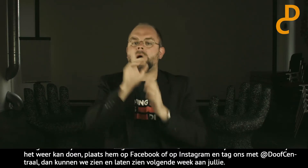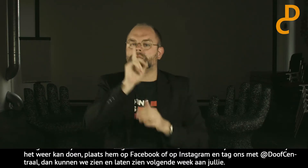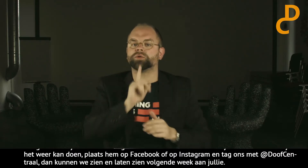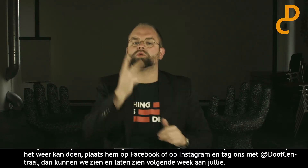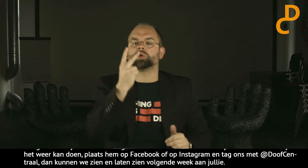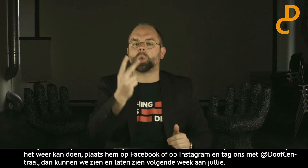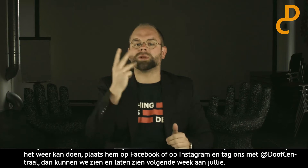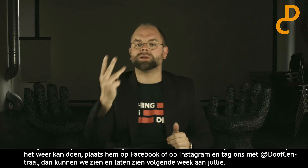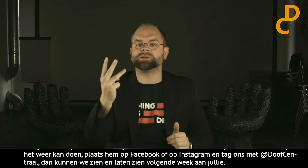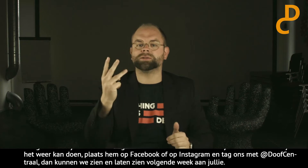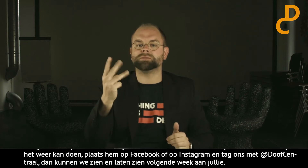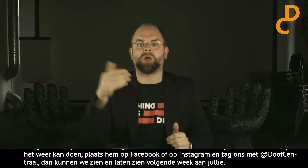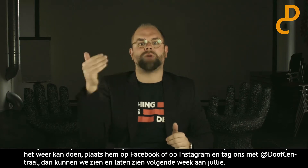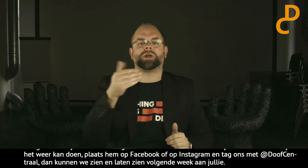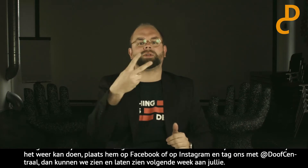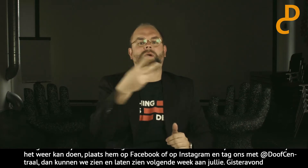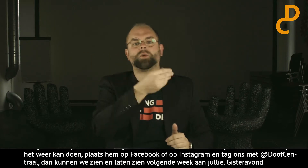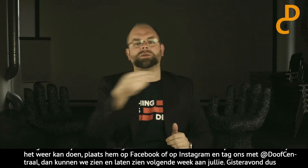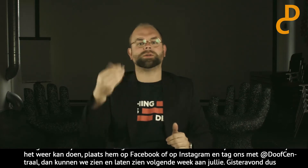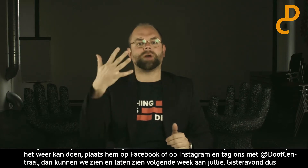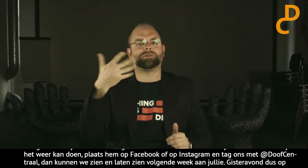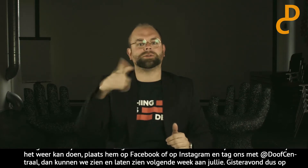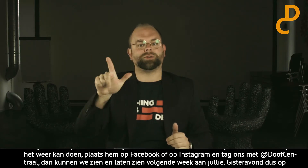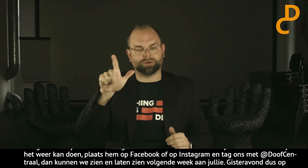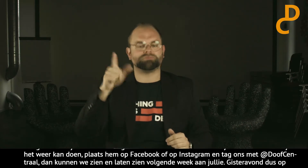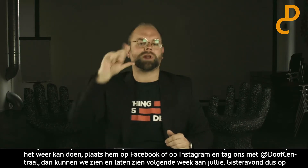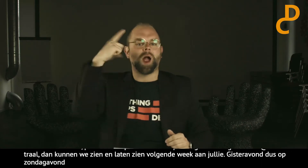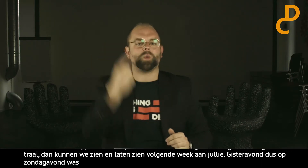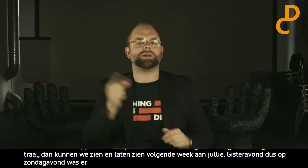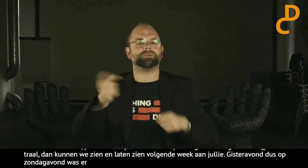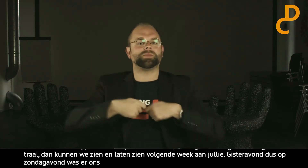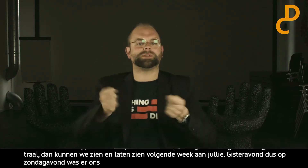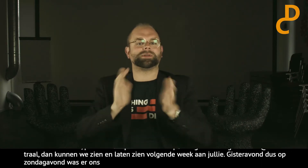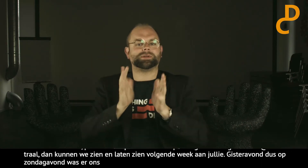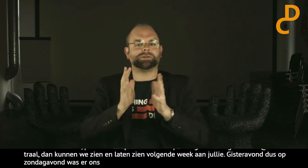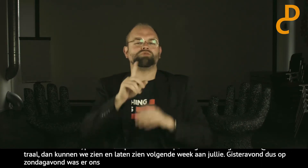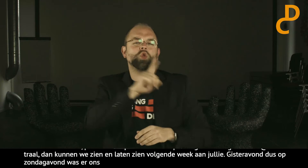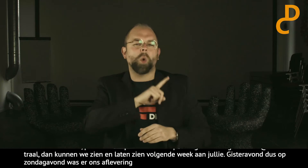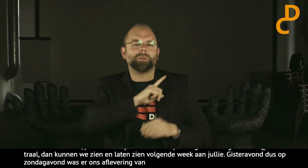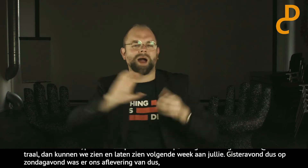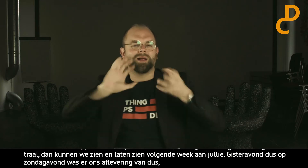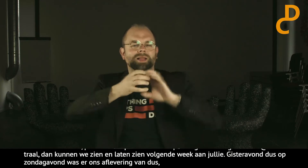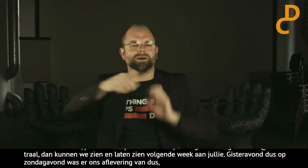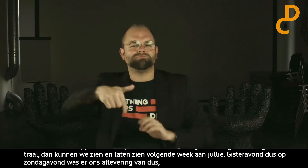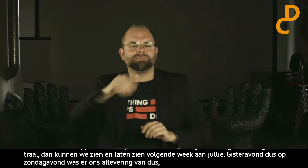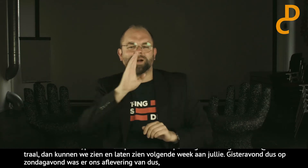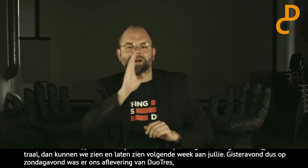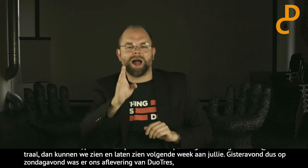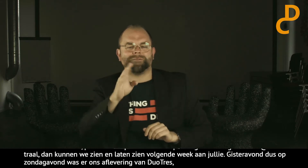Gisteravond, dus op zondagavond, was er onze aflevering van Duotress. Dat was aflevering 275 en die heeft